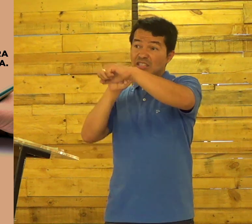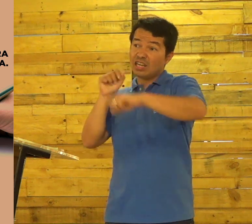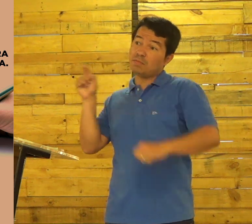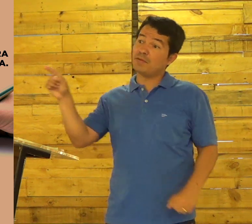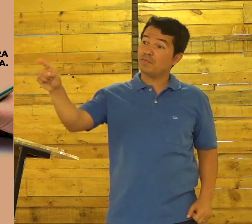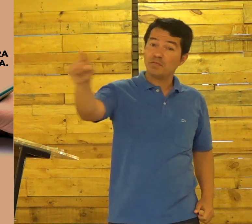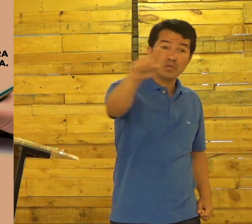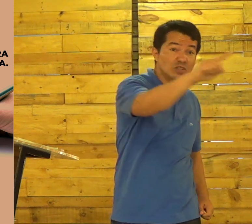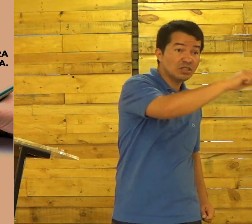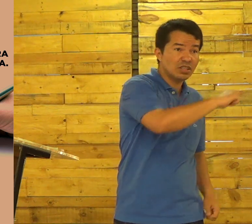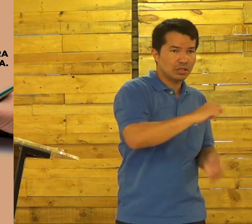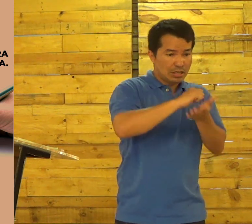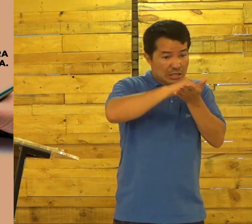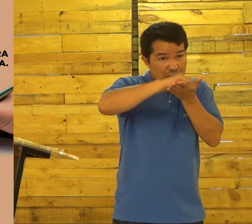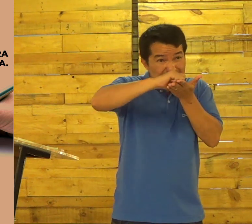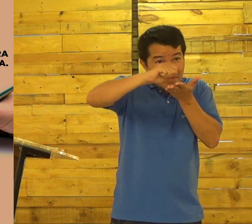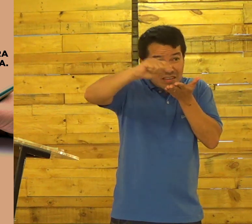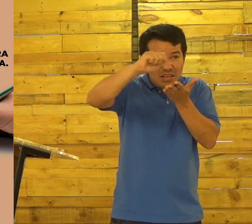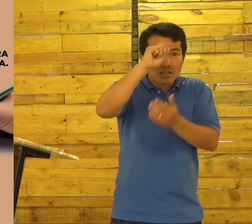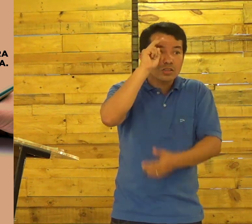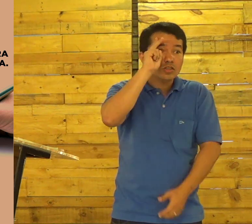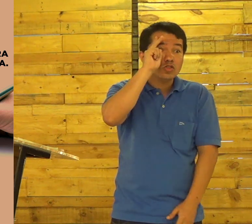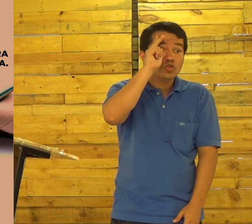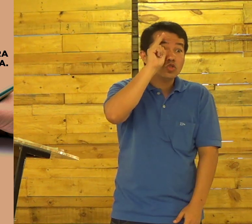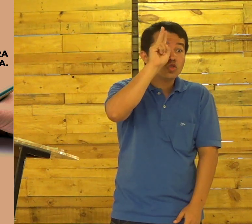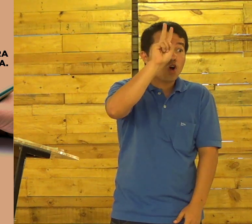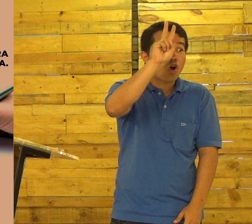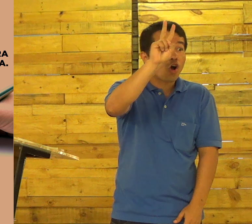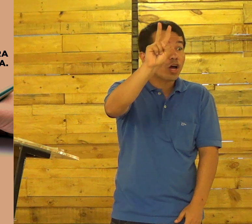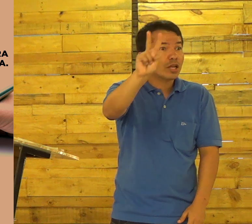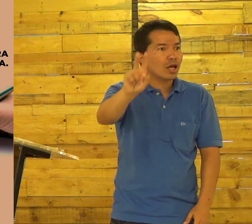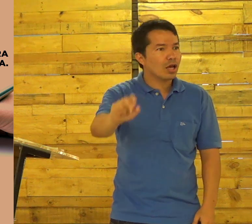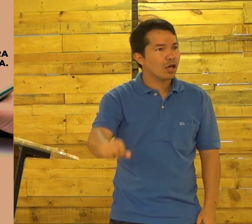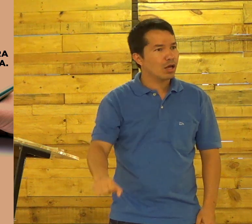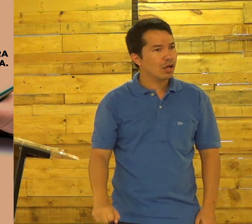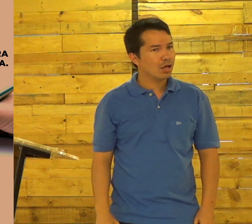Também, Jesus, chama você para escrever uma história.